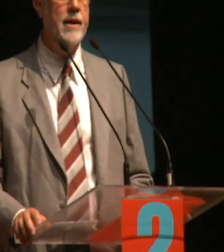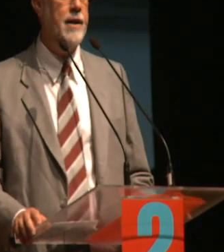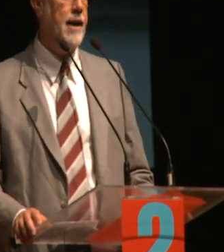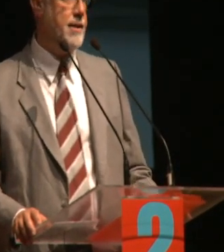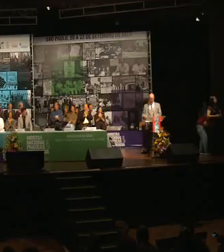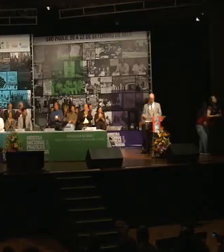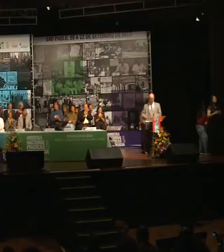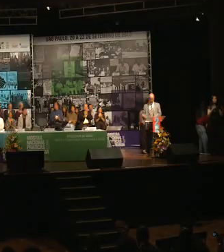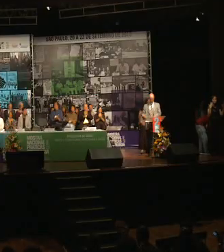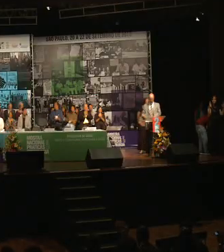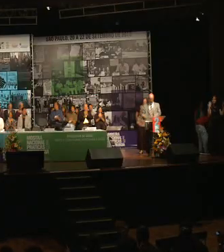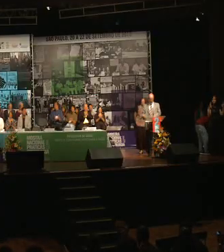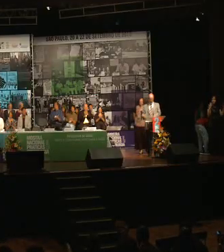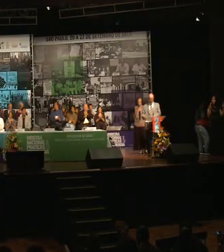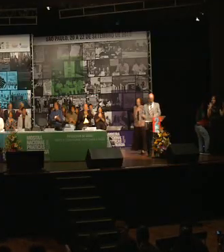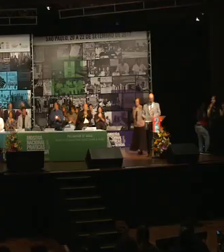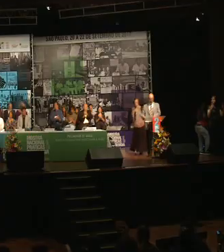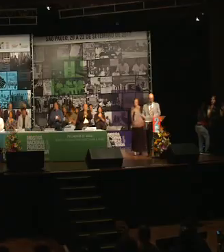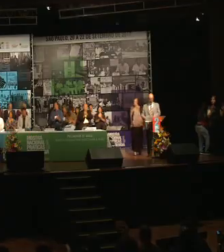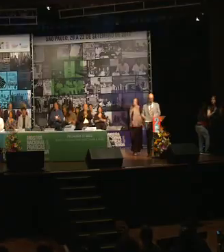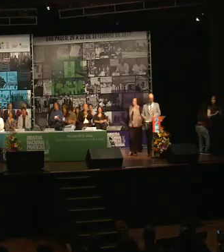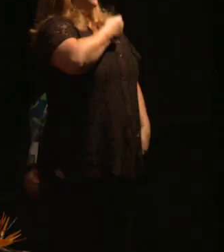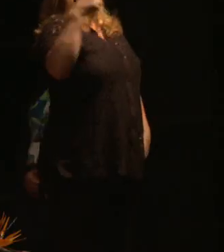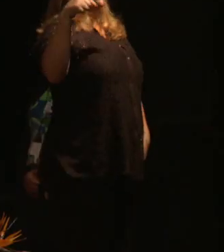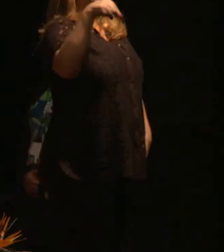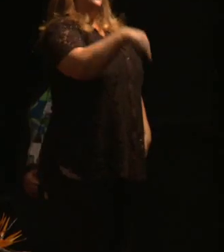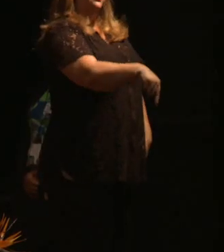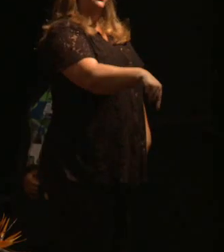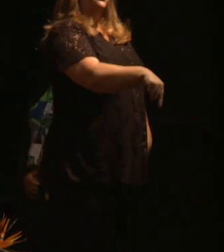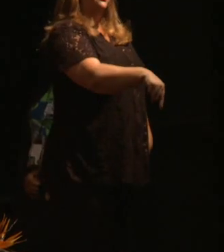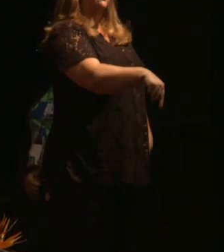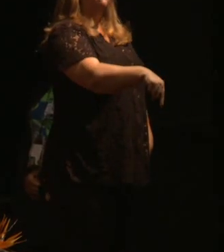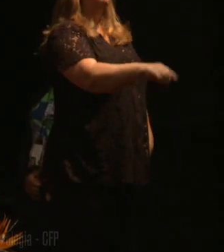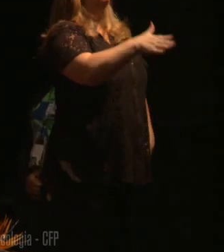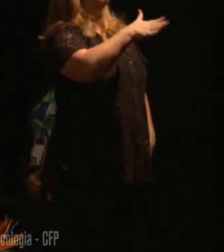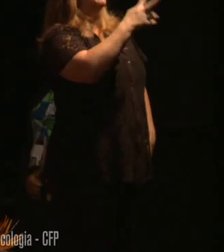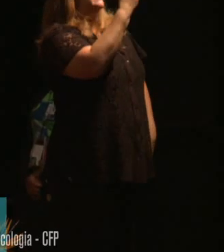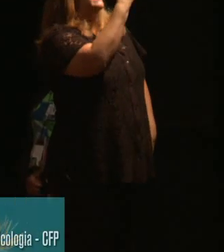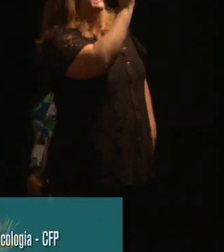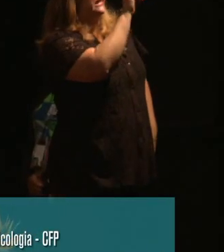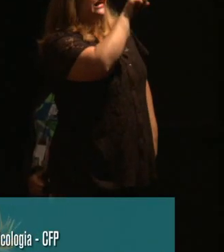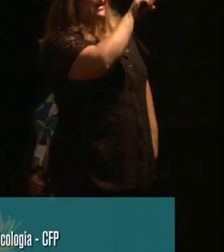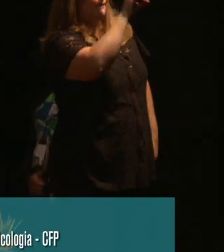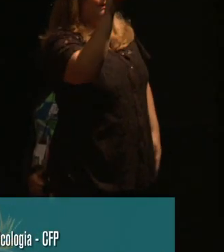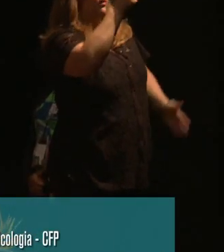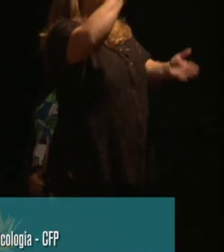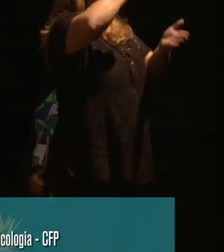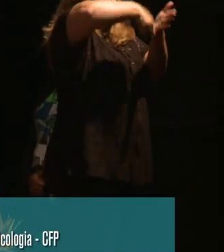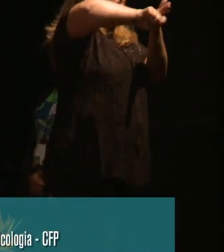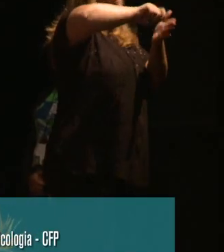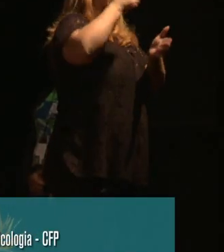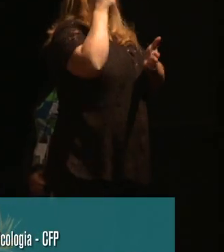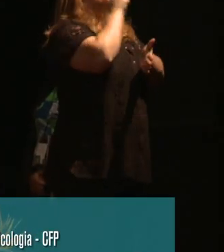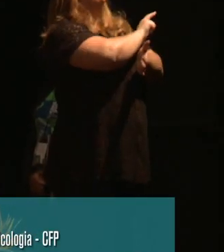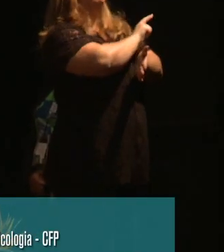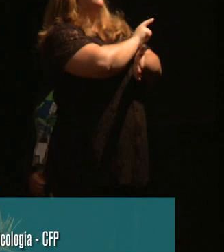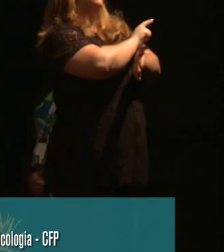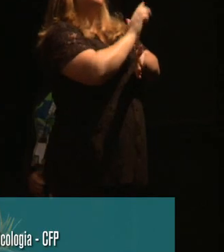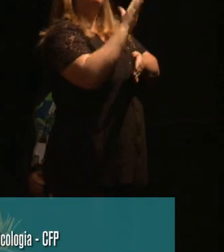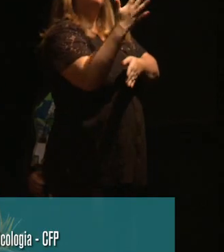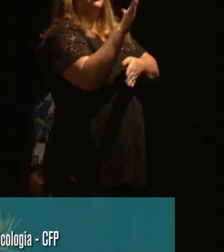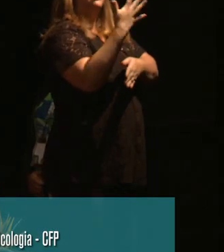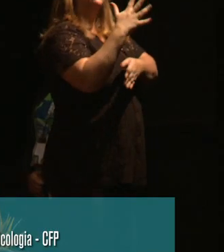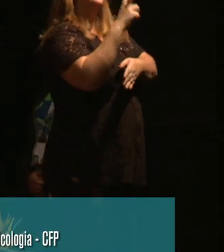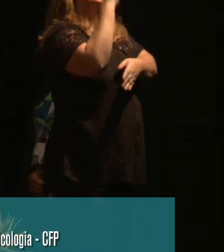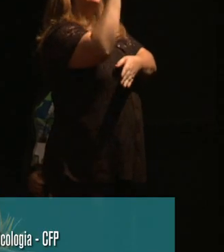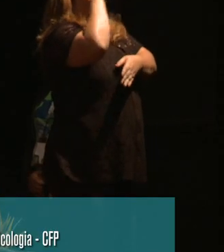chegar à segunda amostra. Mais de 30 mil inscritos, aproximadamente